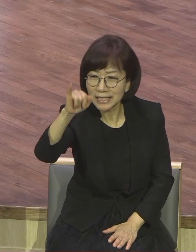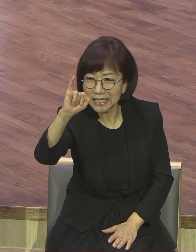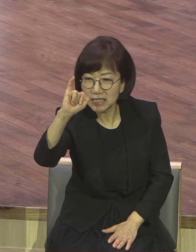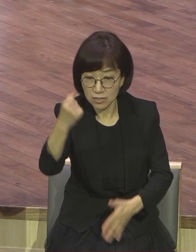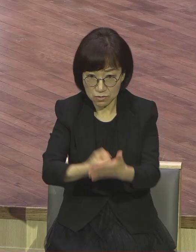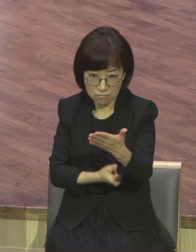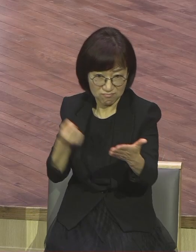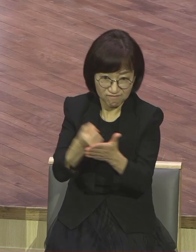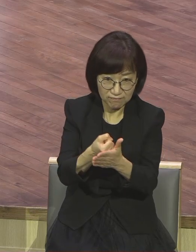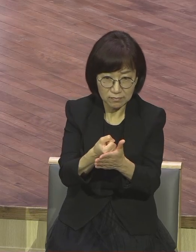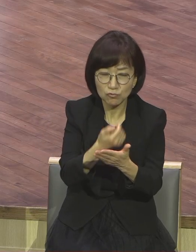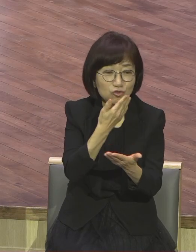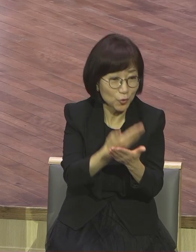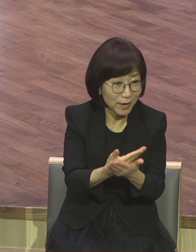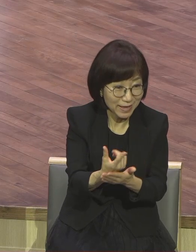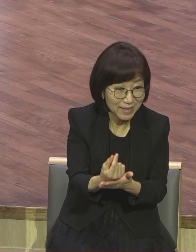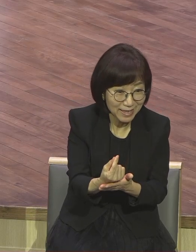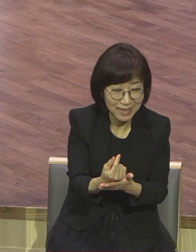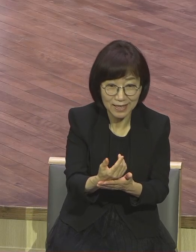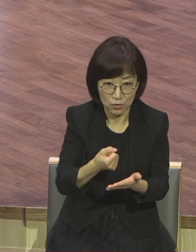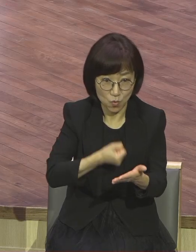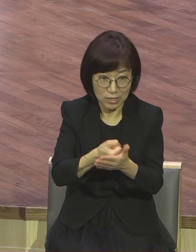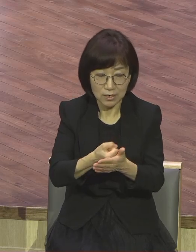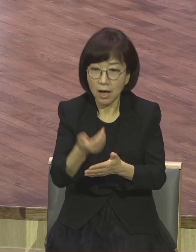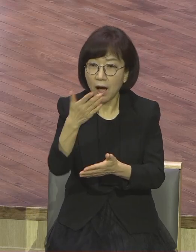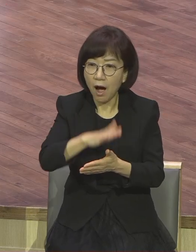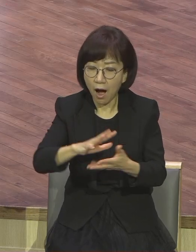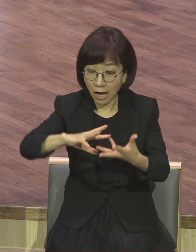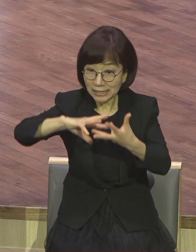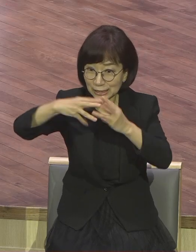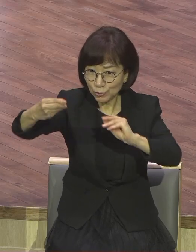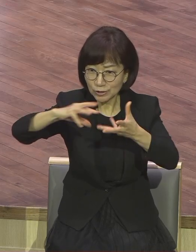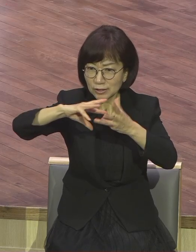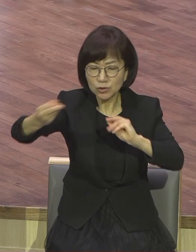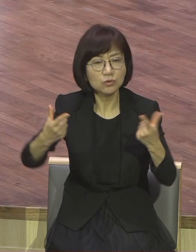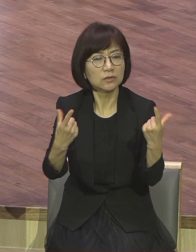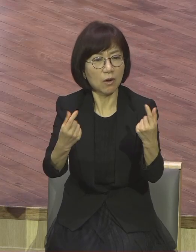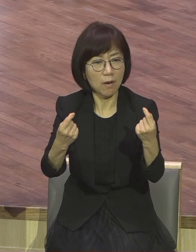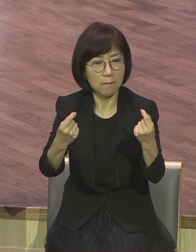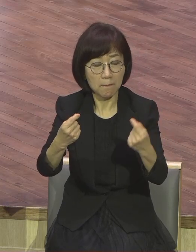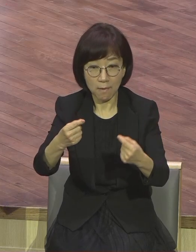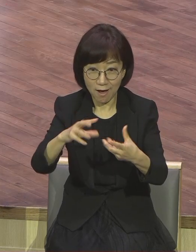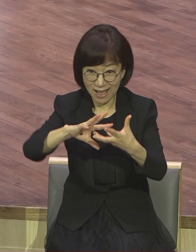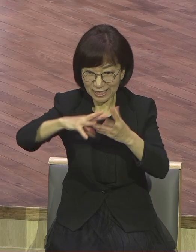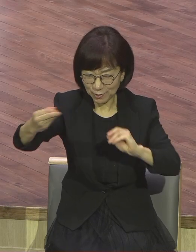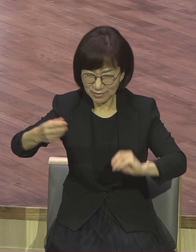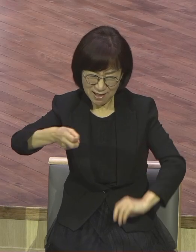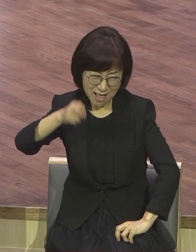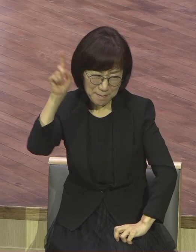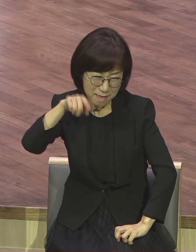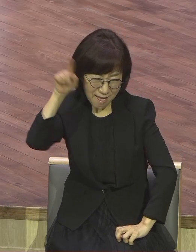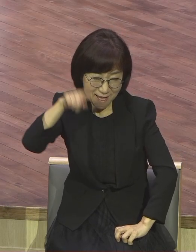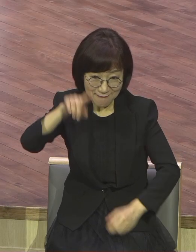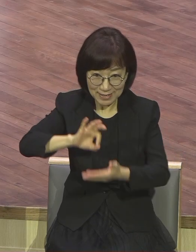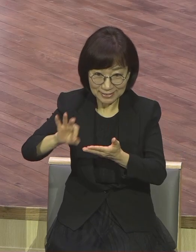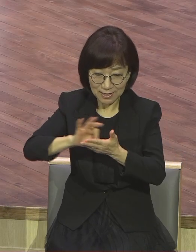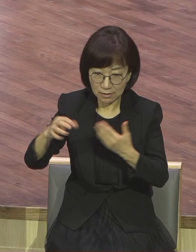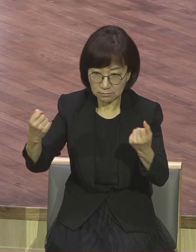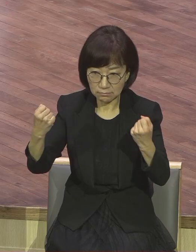중요하다. 그런데 이 용기는 근육과 같이 사용함으로써 강해진다. 처음부터 용기가 있는 것이